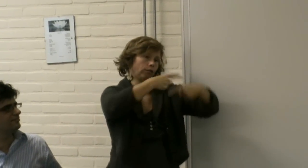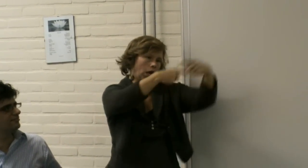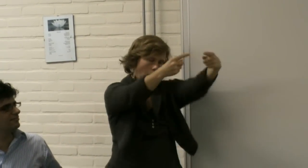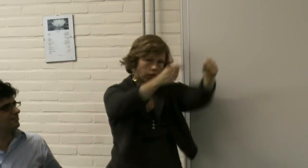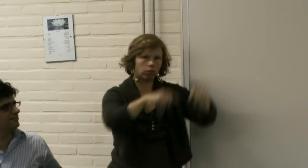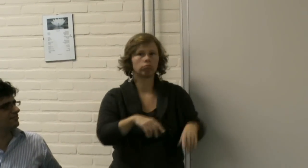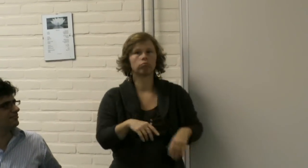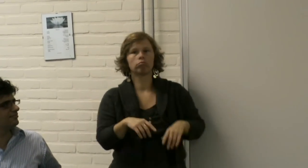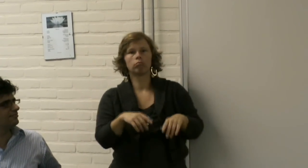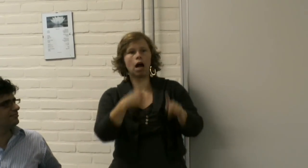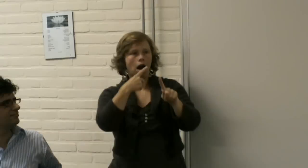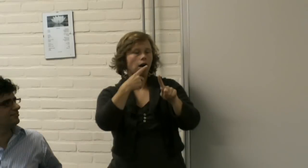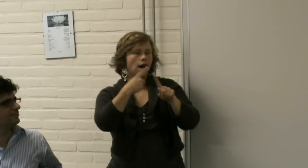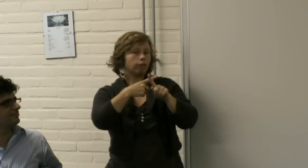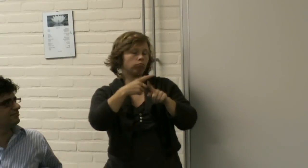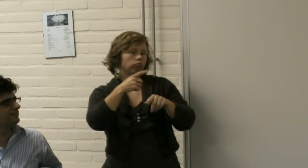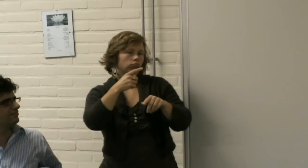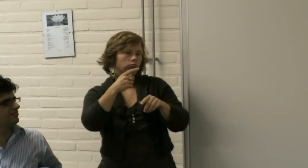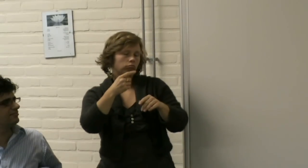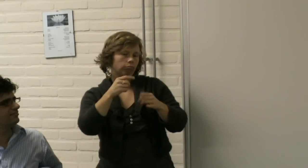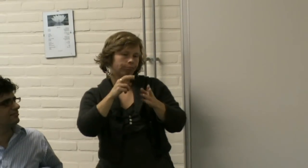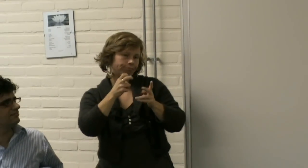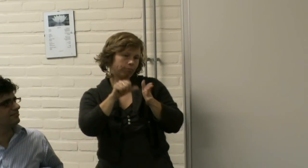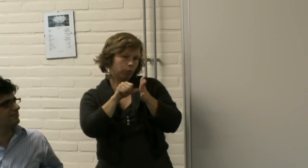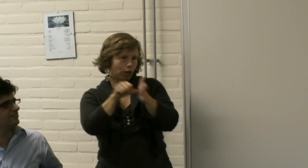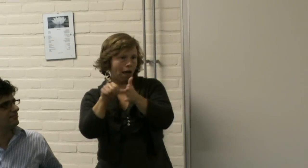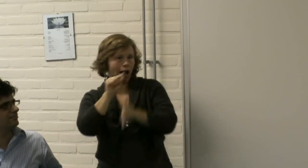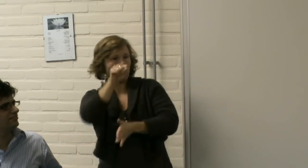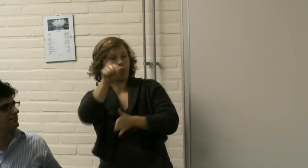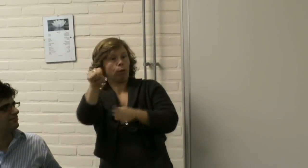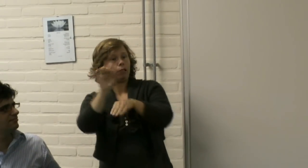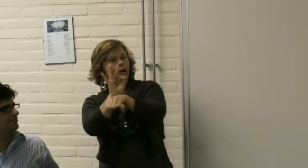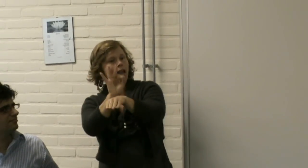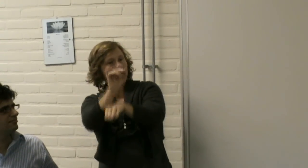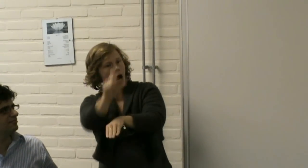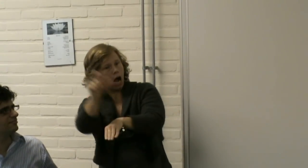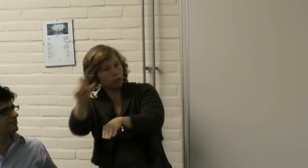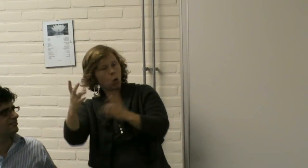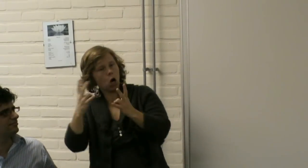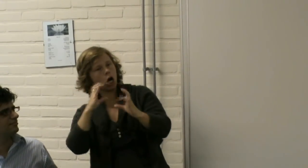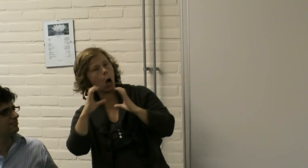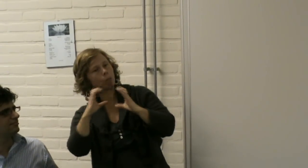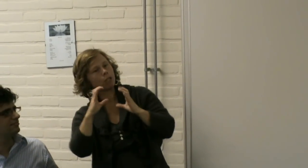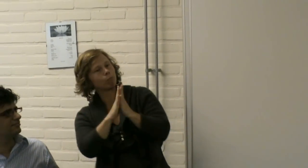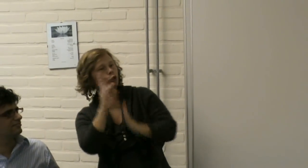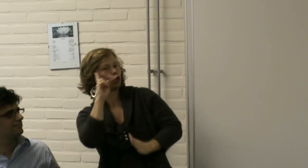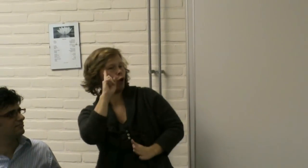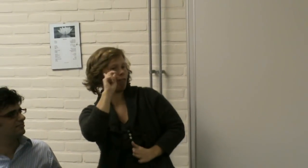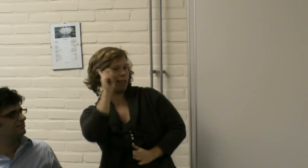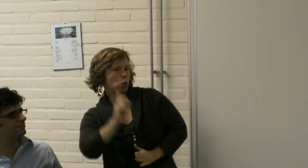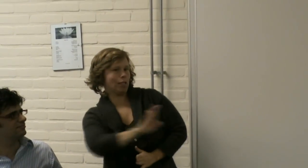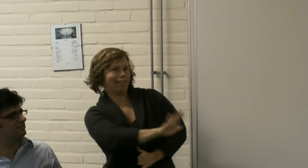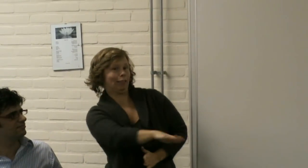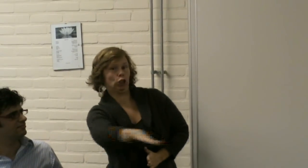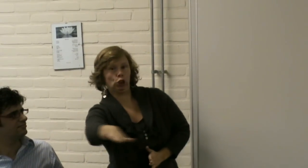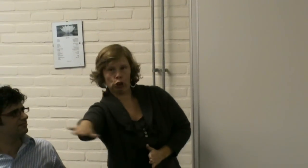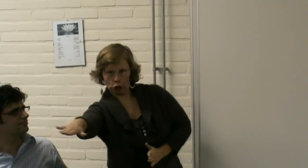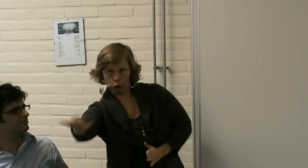verbeteren. De mensen vader te maken. Ik ben